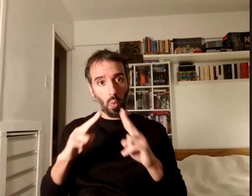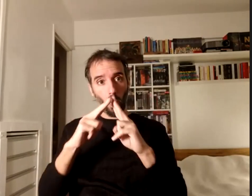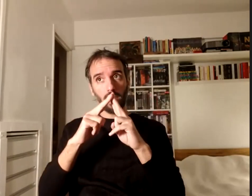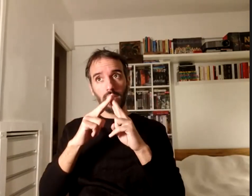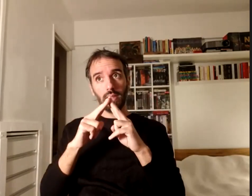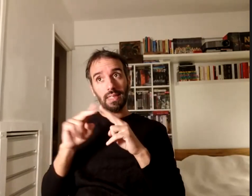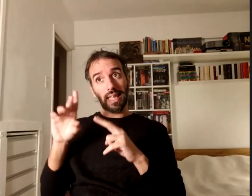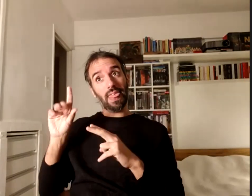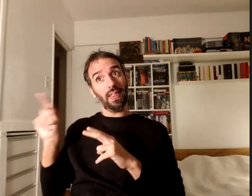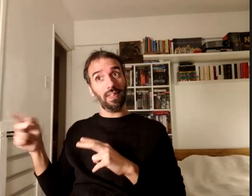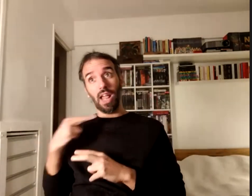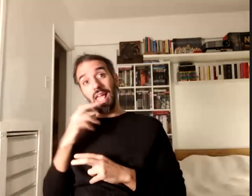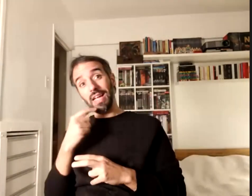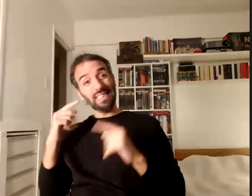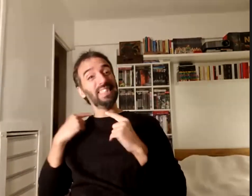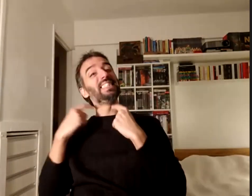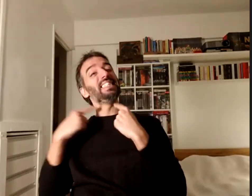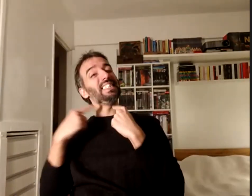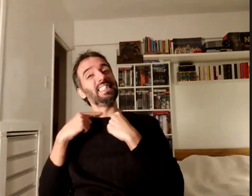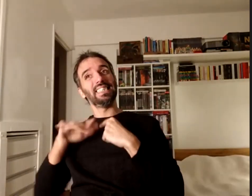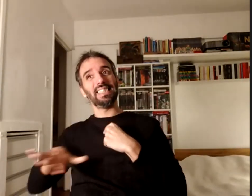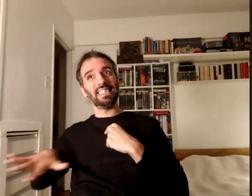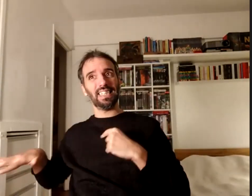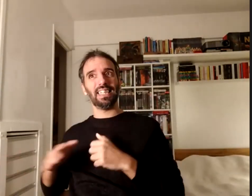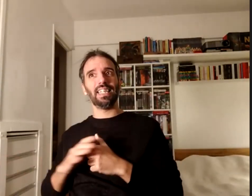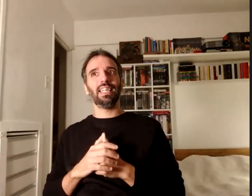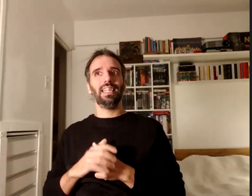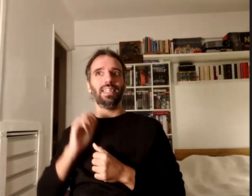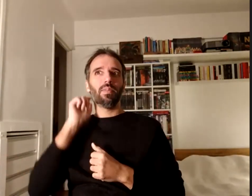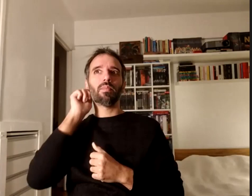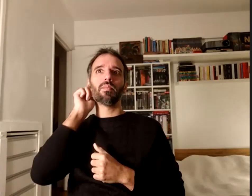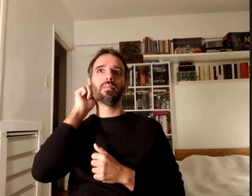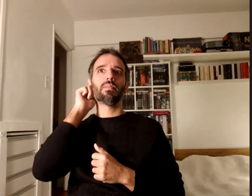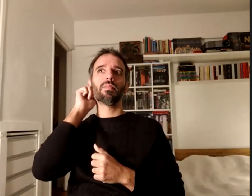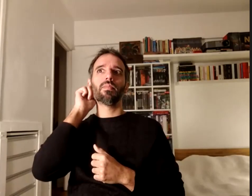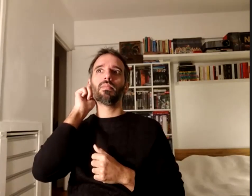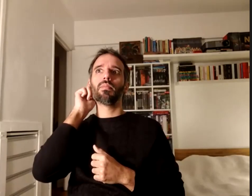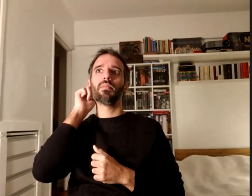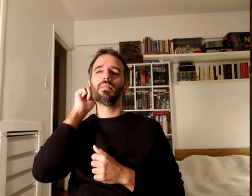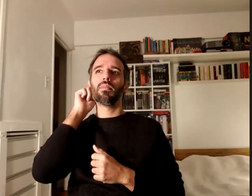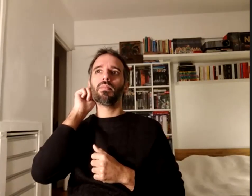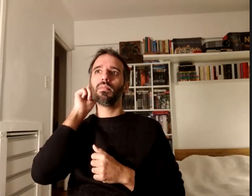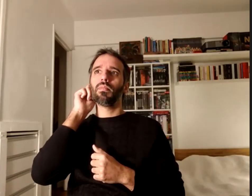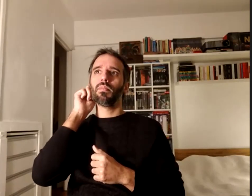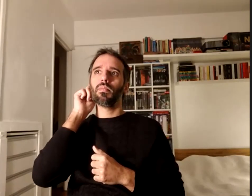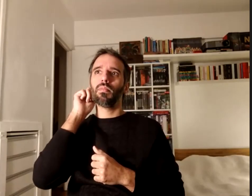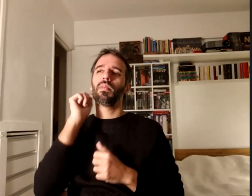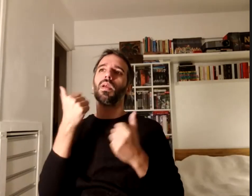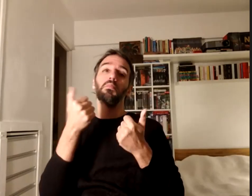con el enano que se me arrancó y bueno simplemente eso darles muchas